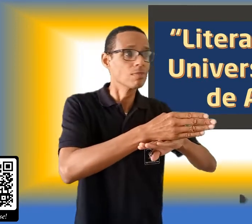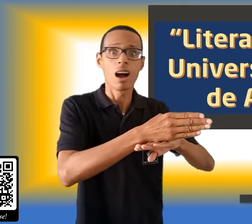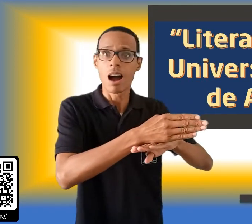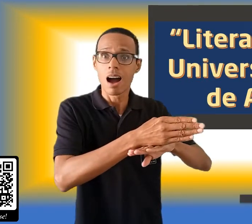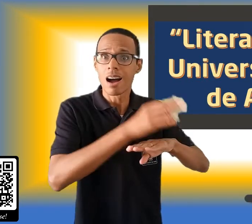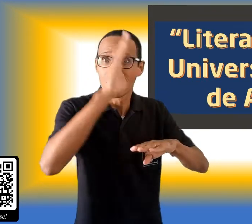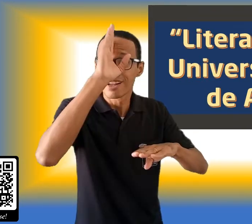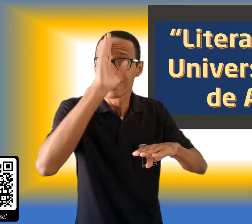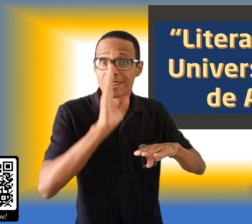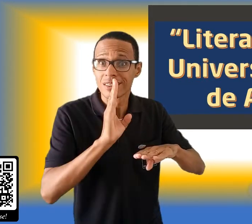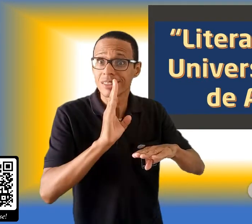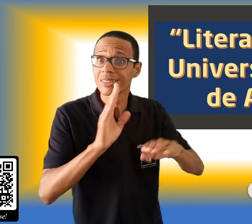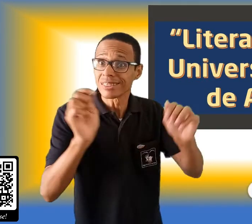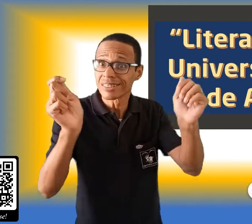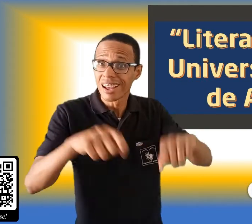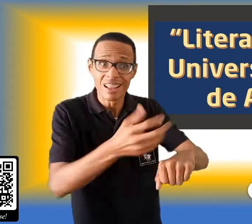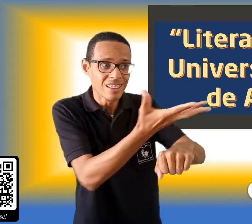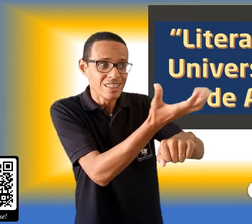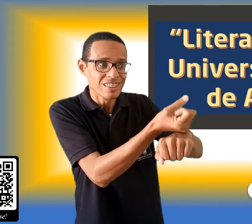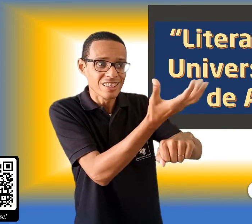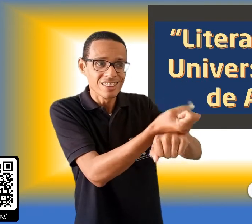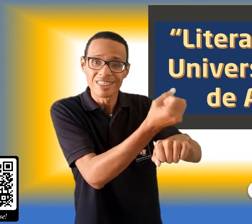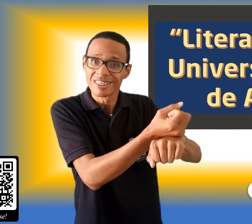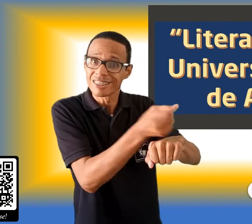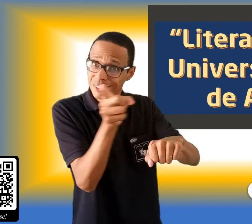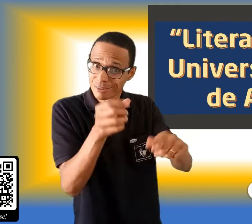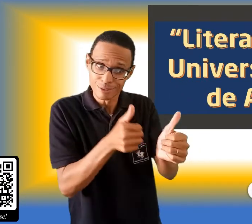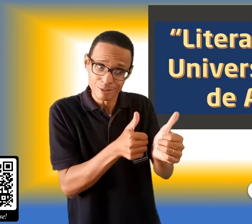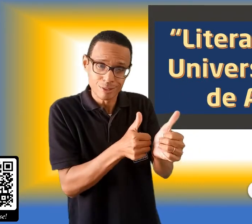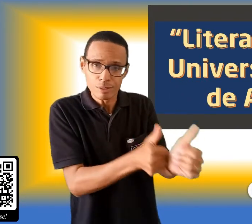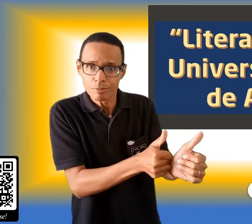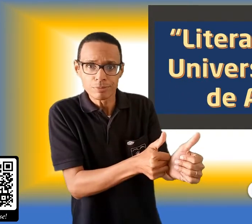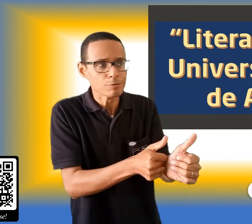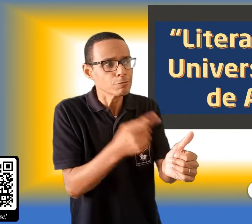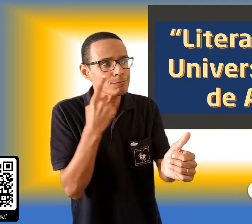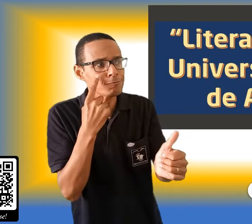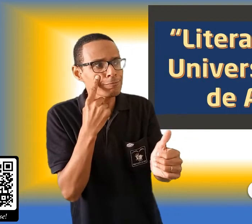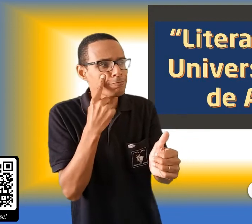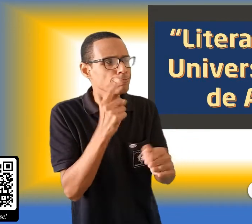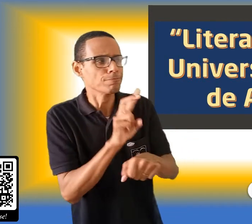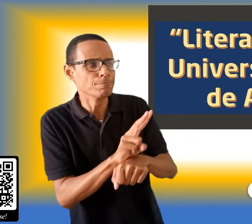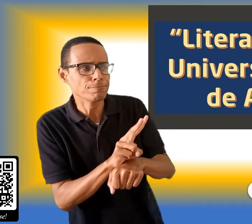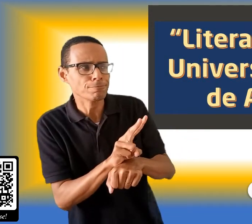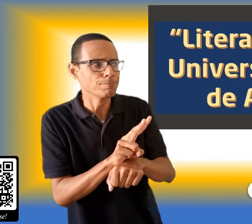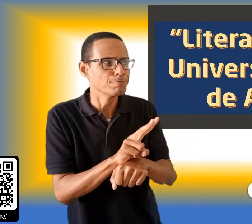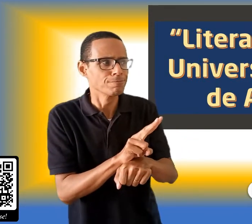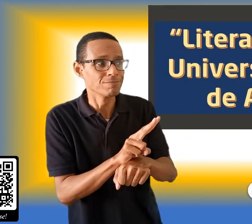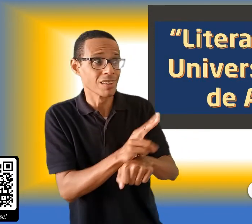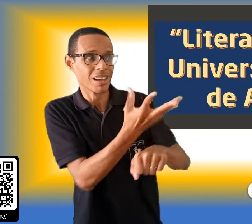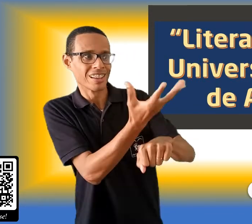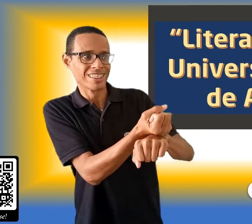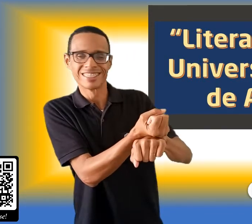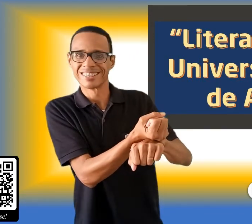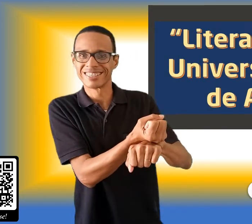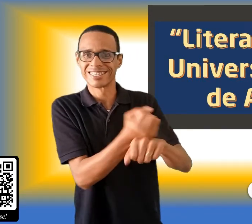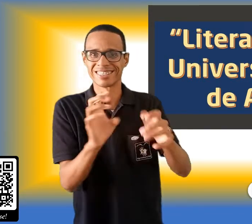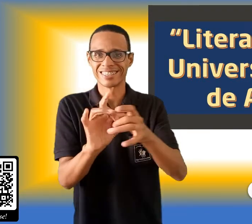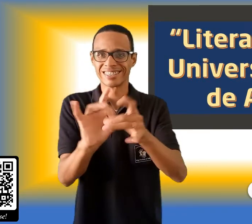gratuito. Fique ligado na sequência e baixe o seu e-book. Serão 7